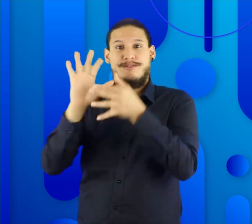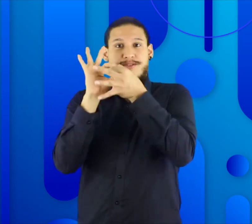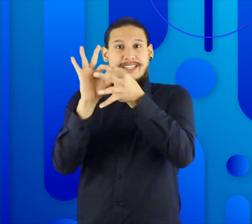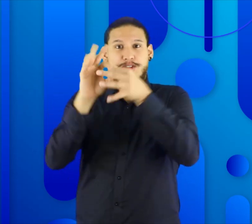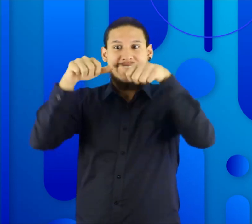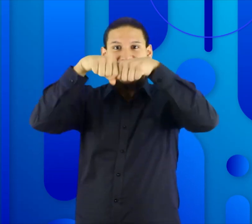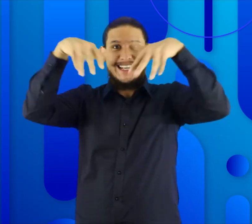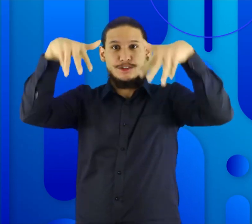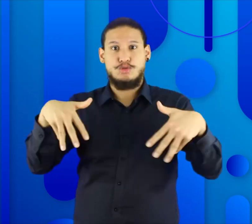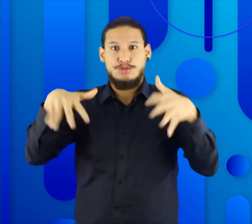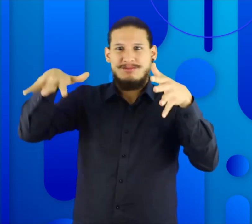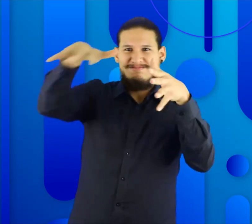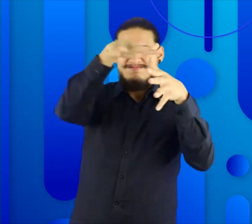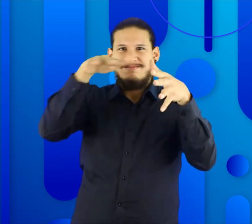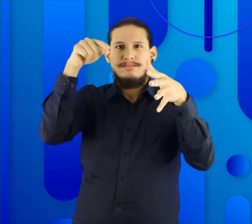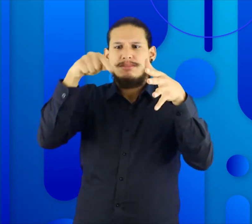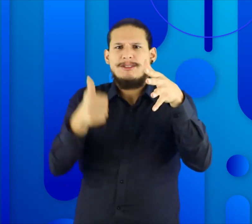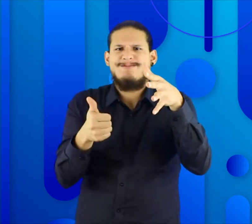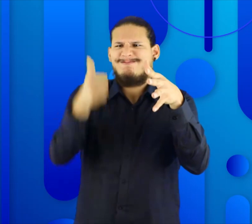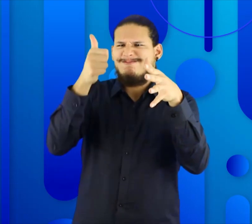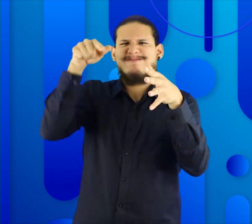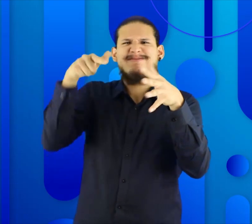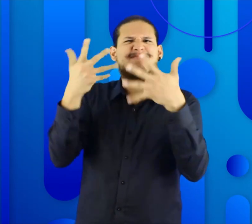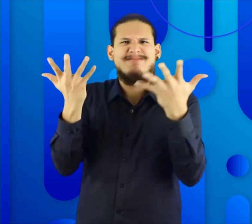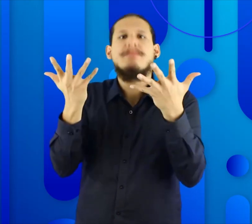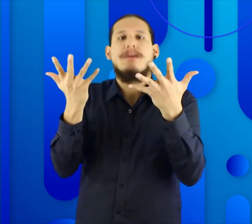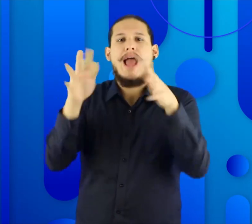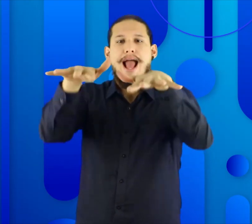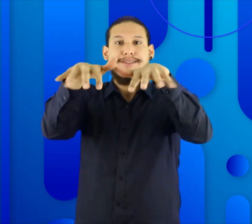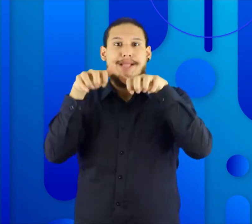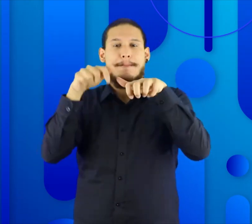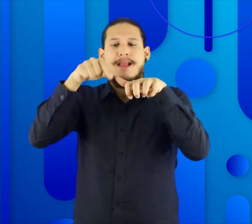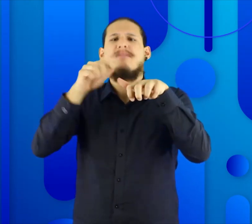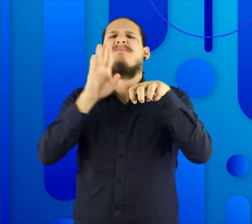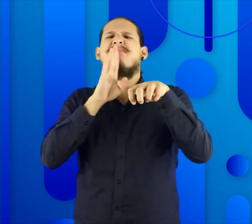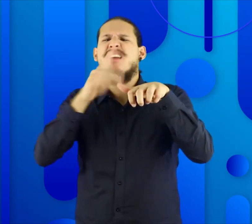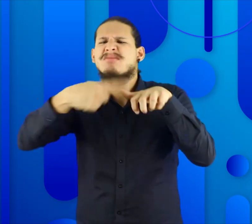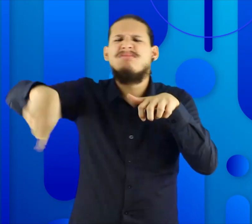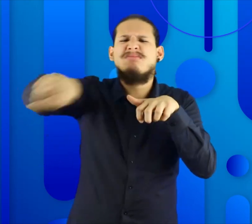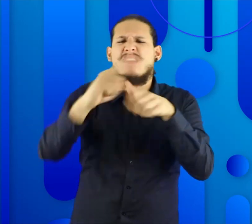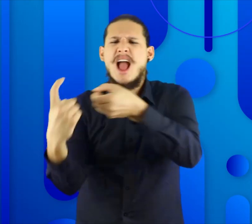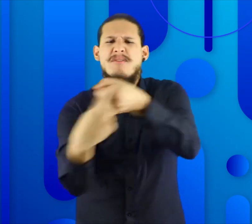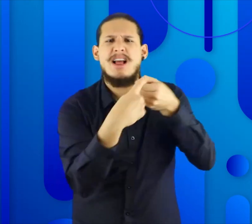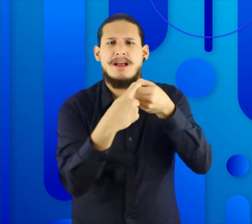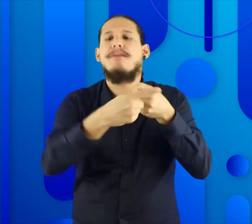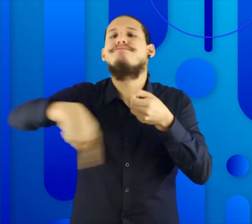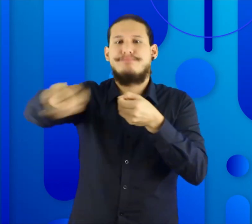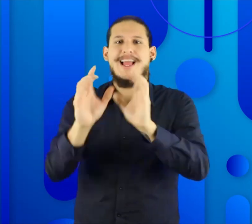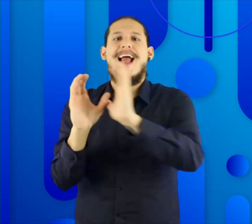interior del Movimiento Asociativo de las Personas Sordas, representados en la Asamblea de la Federación, compuesta por diferentes